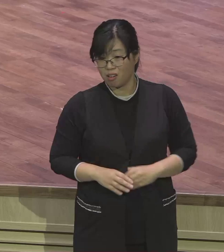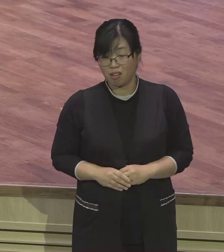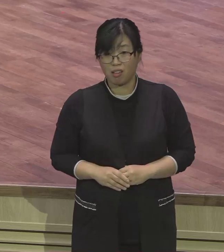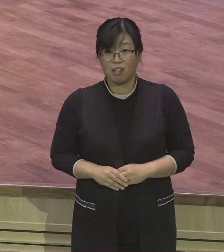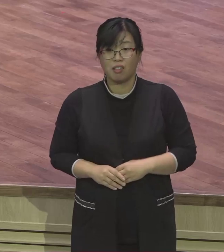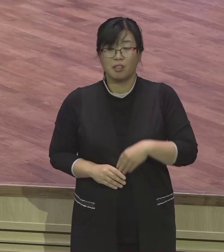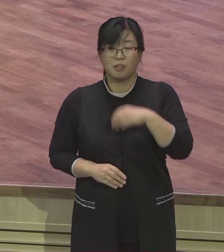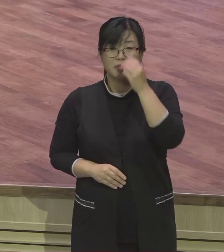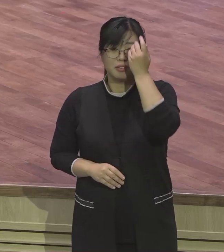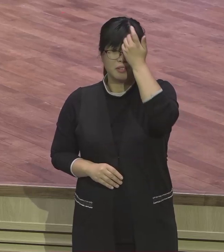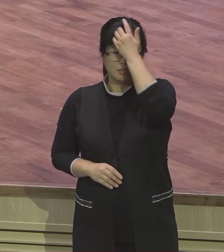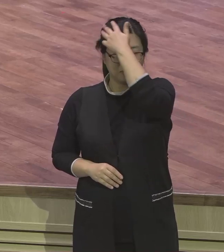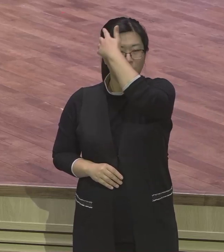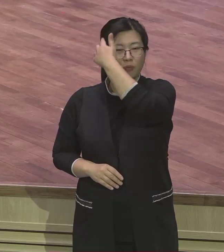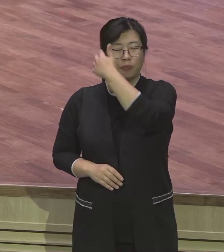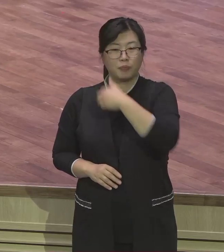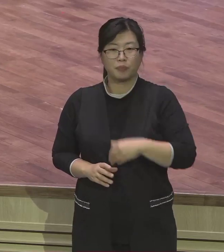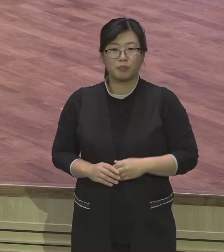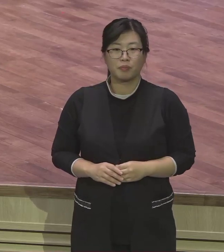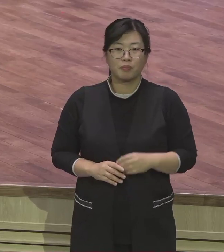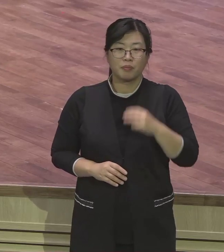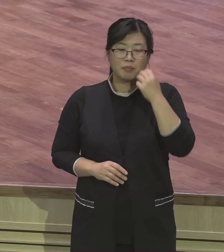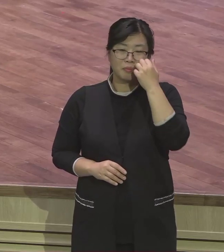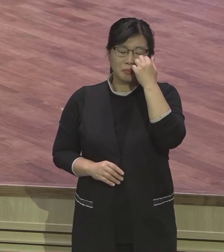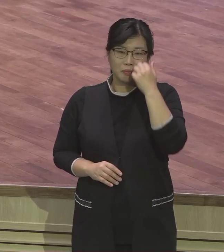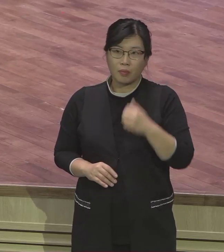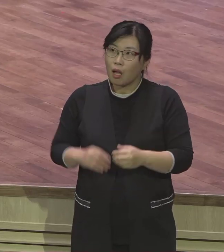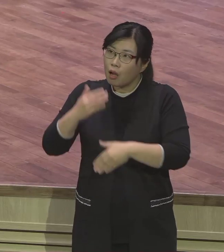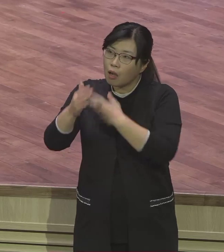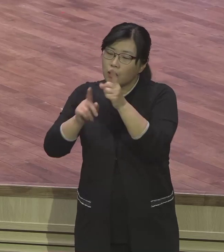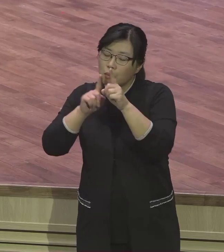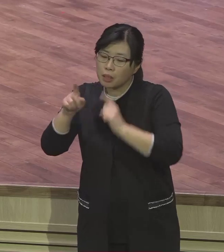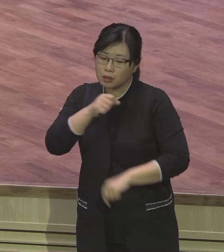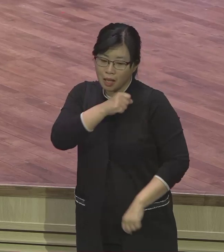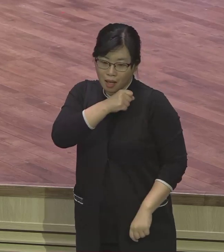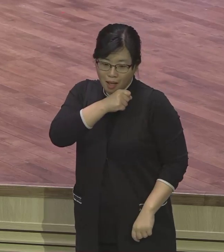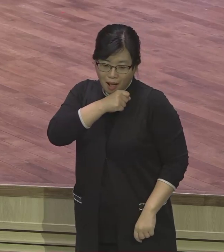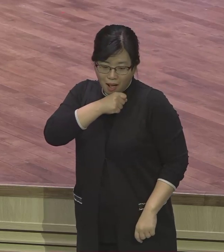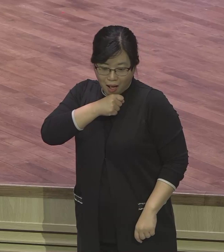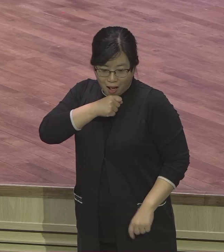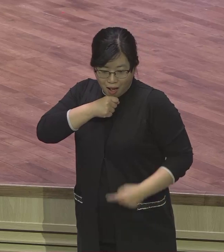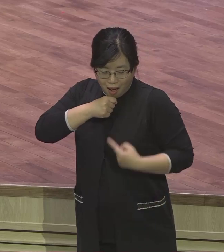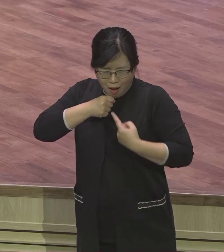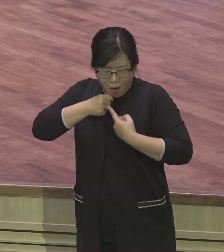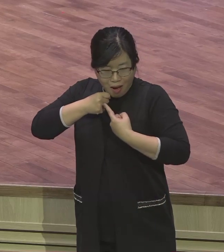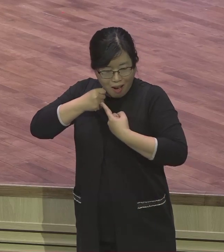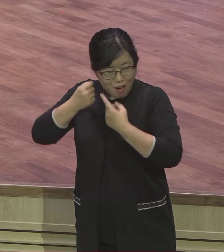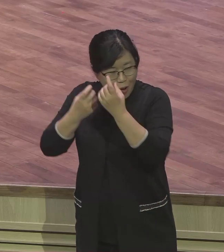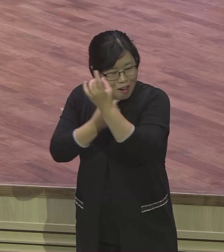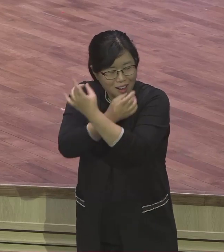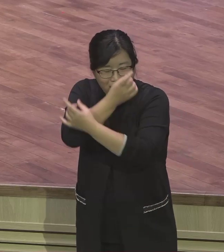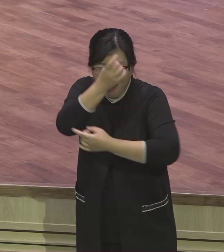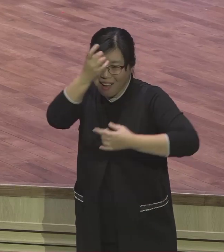말입니까? 맛을 보면요 지루할 틈이 없어요. 지루할 틈이 없다고